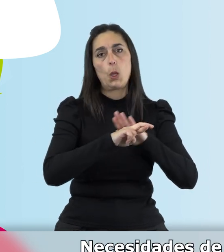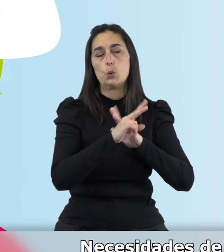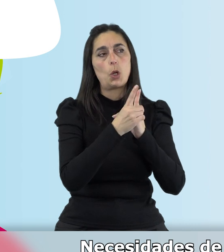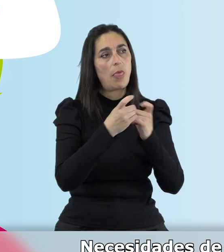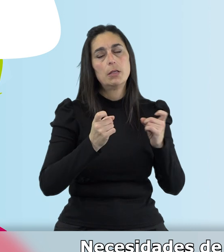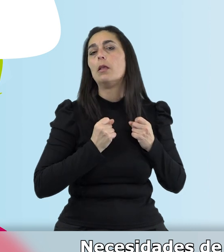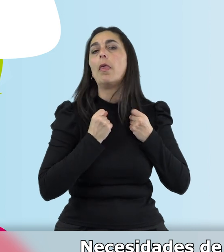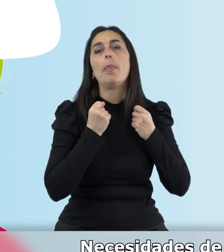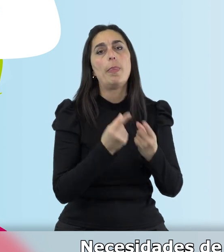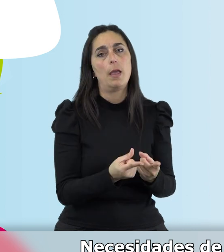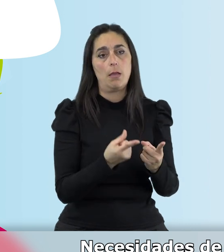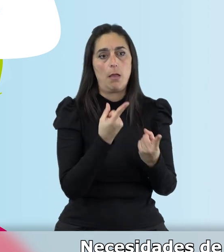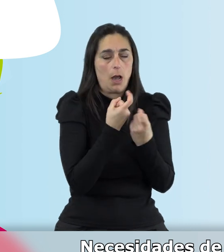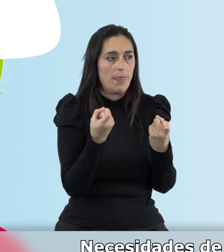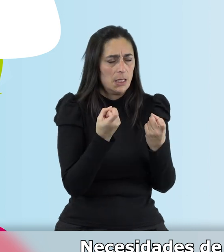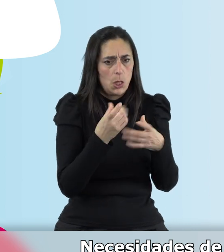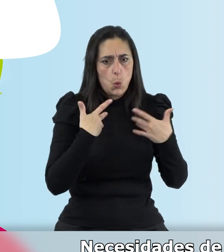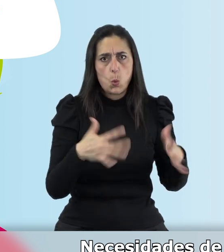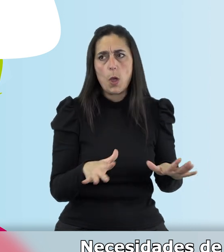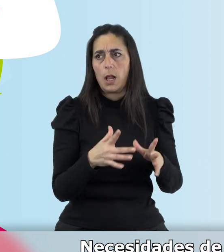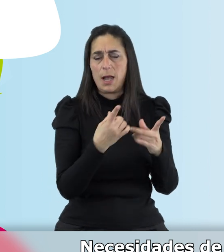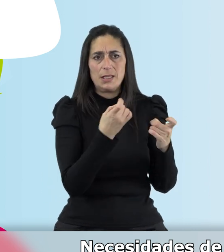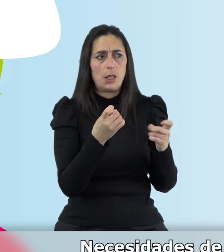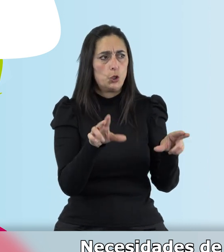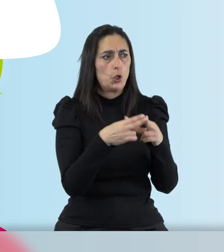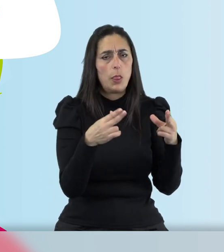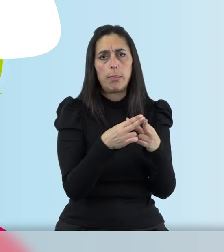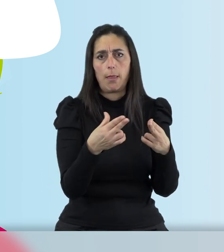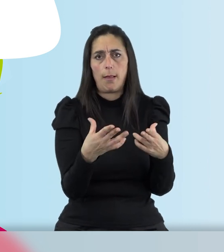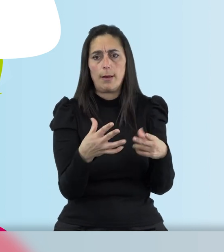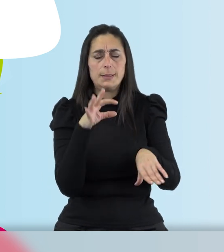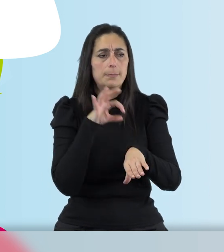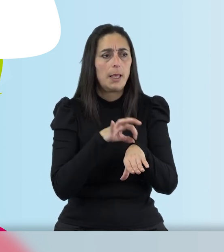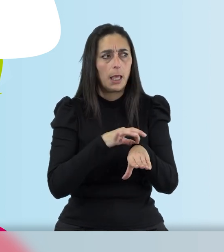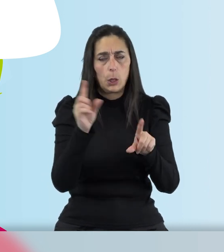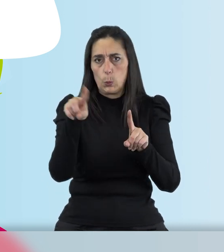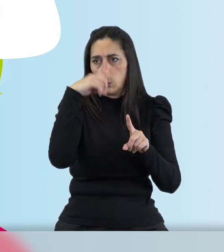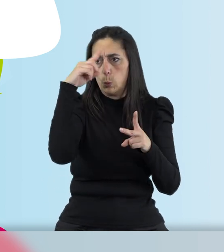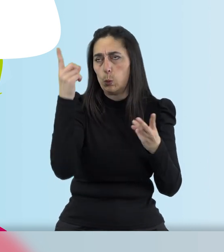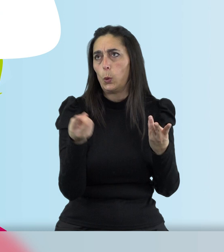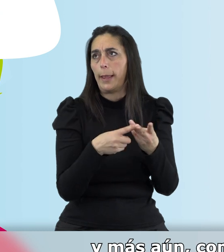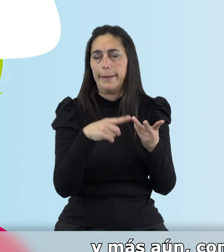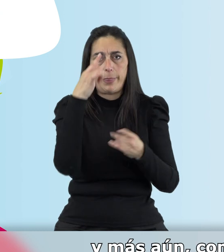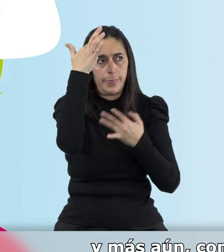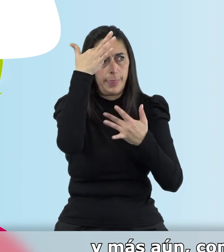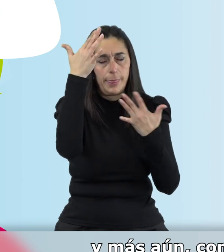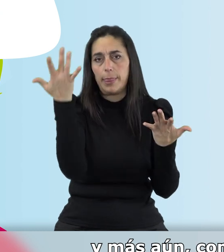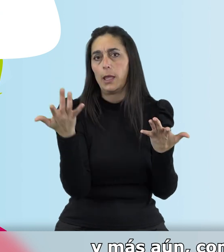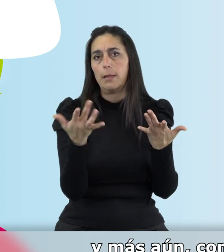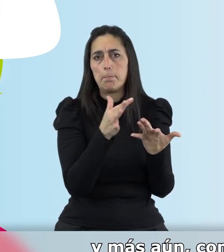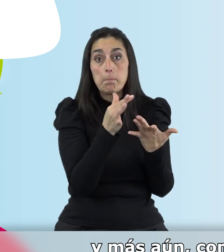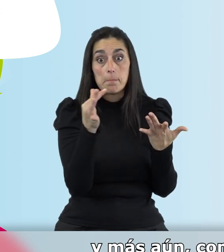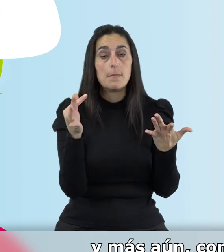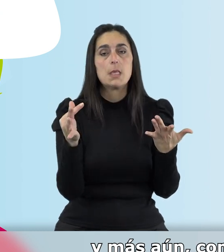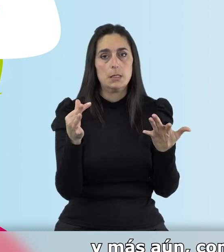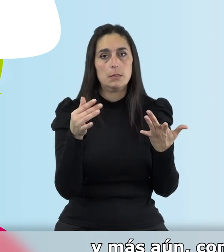necesidades. Necesidades de todo tipo, necesidades sociales, sanitarias, culturales, de ocio, y